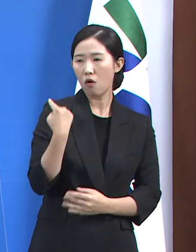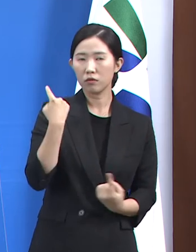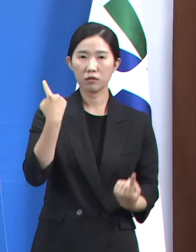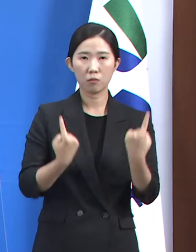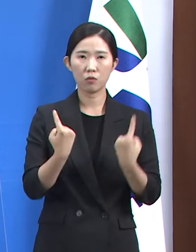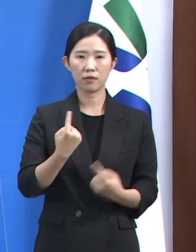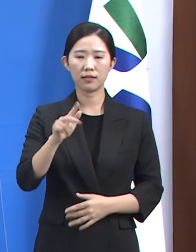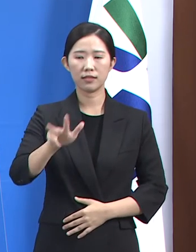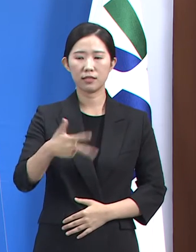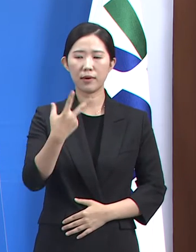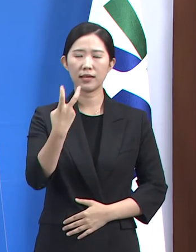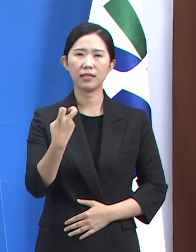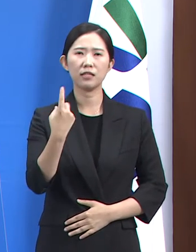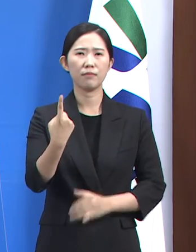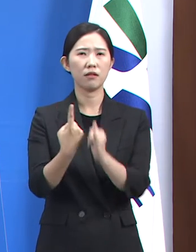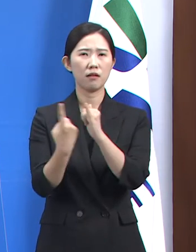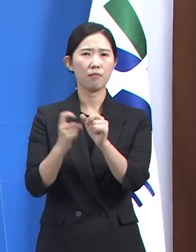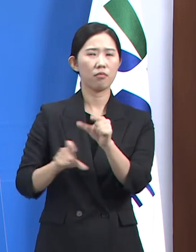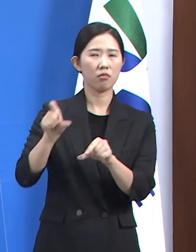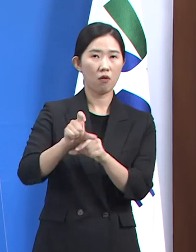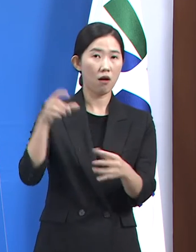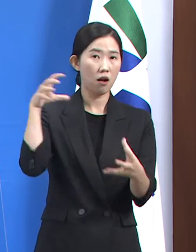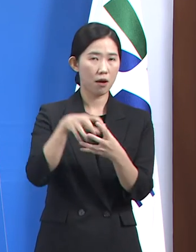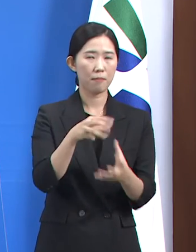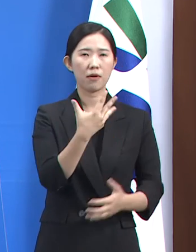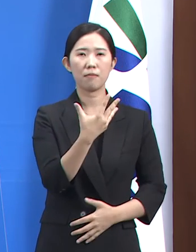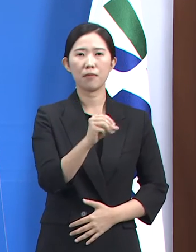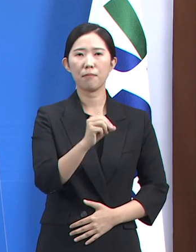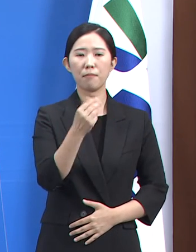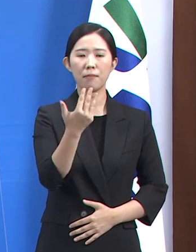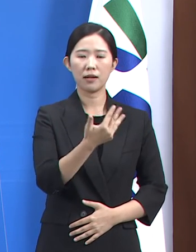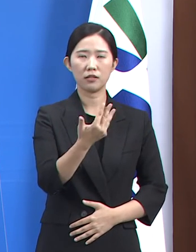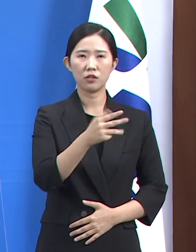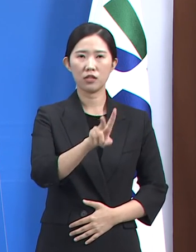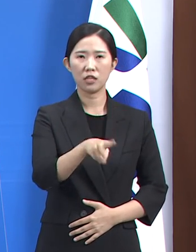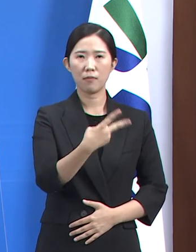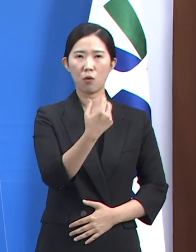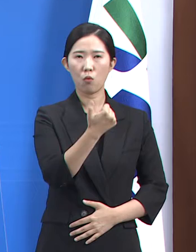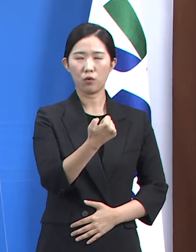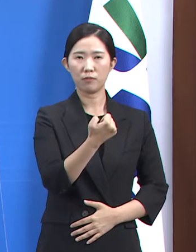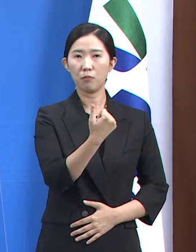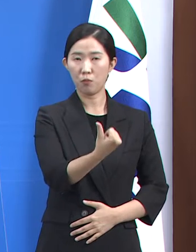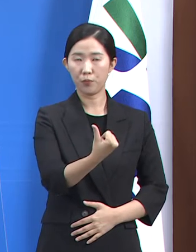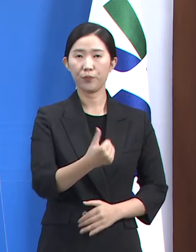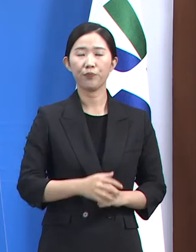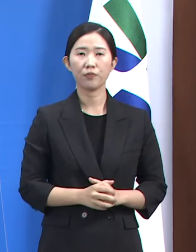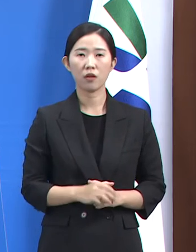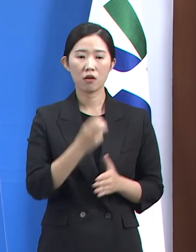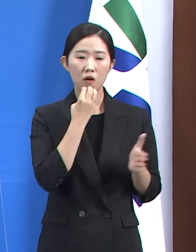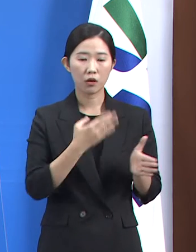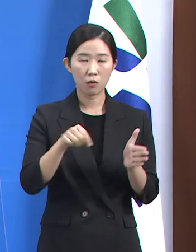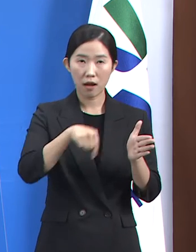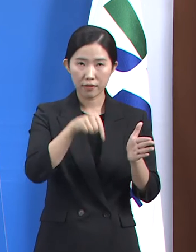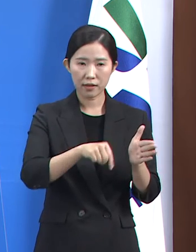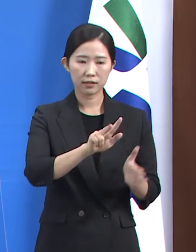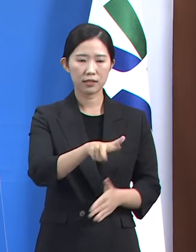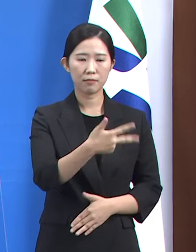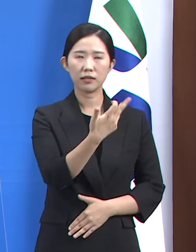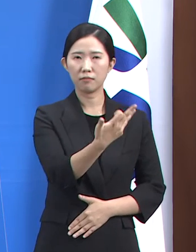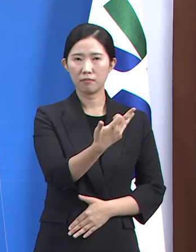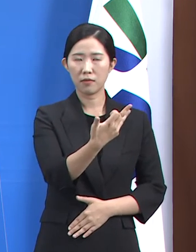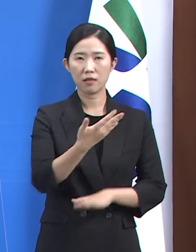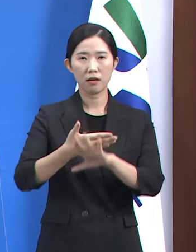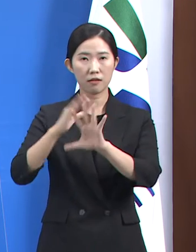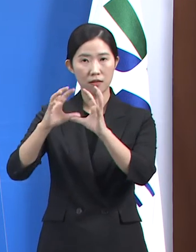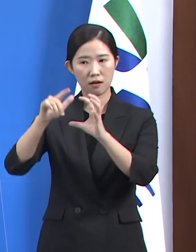721명 증가한 총 88,255명입니다. 국내 발생이 718명, 해외